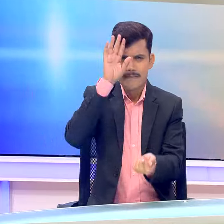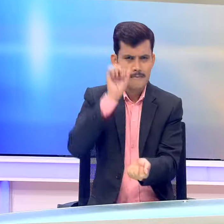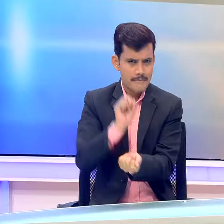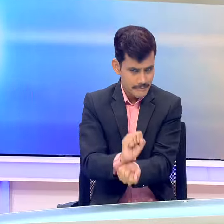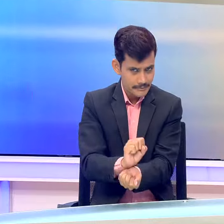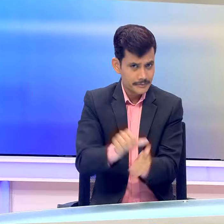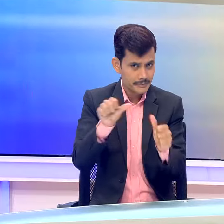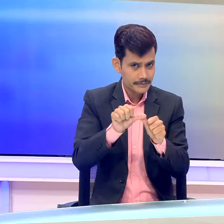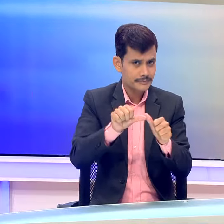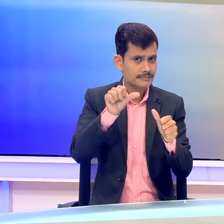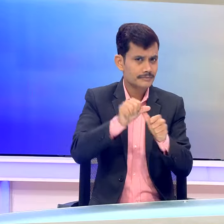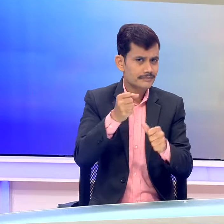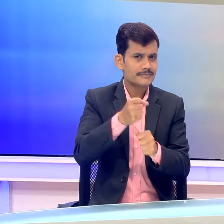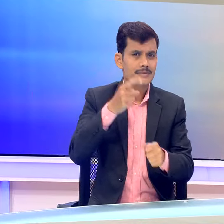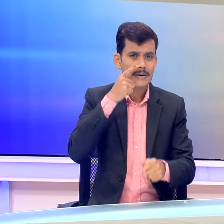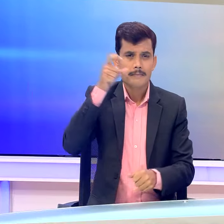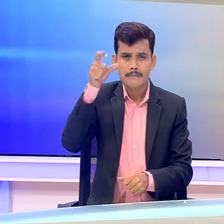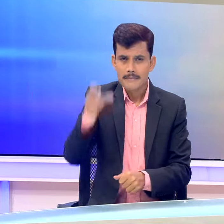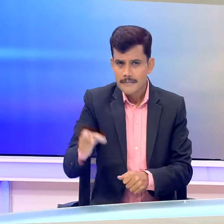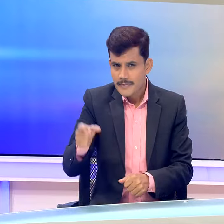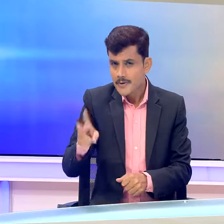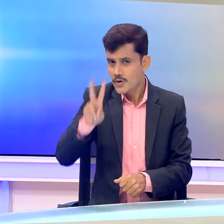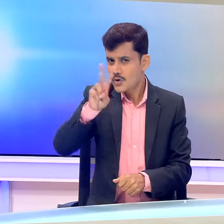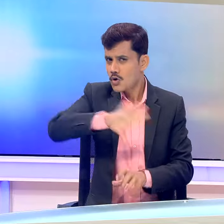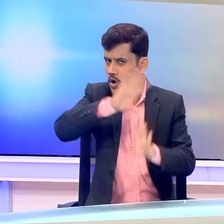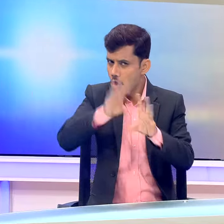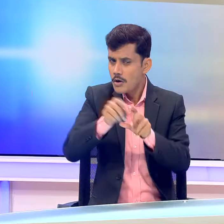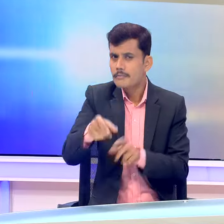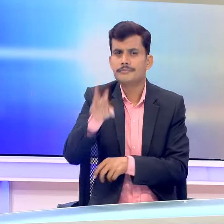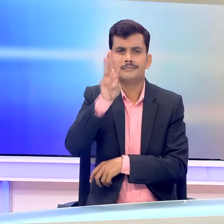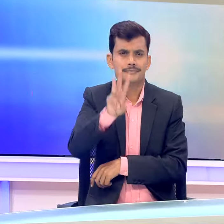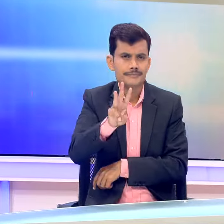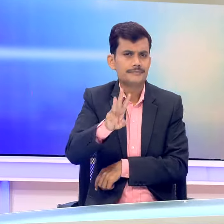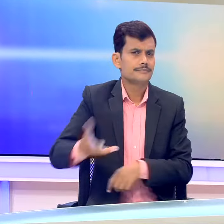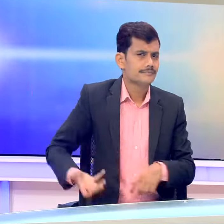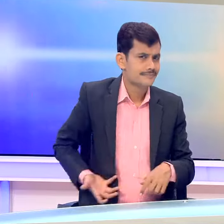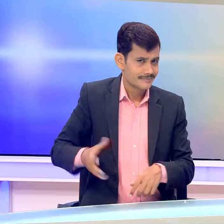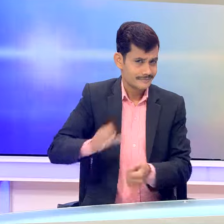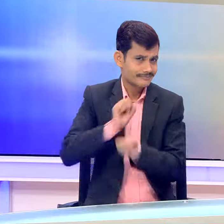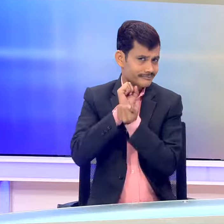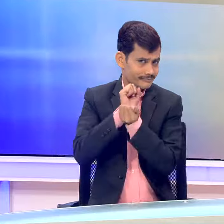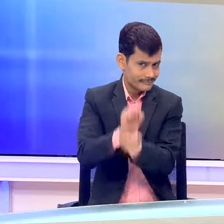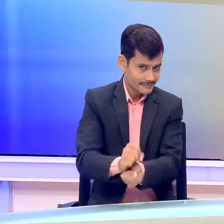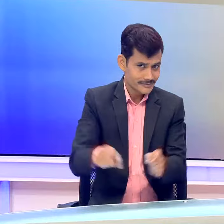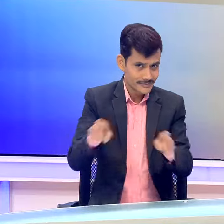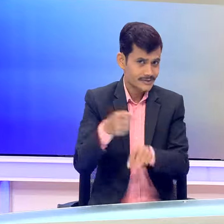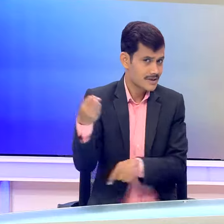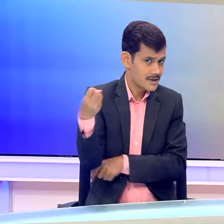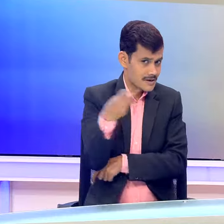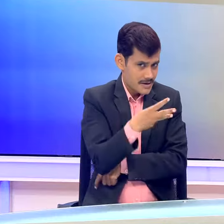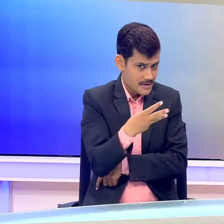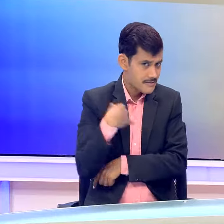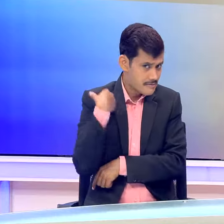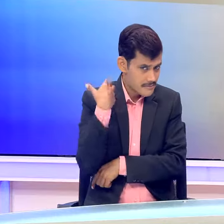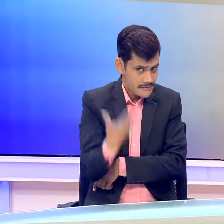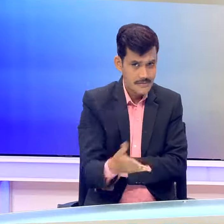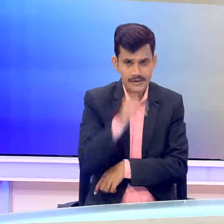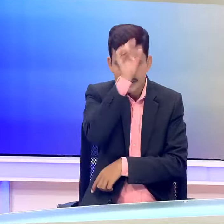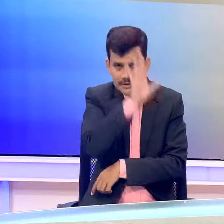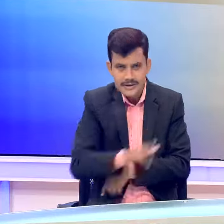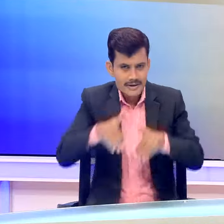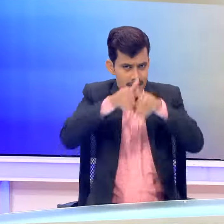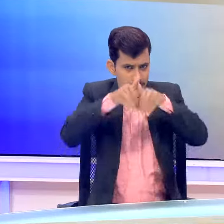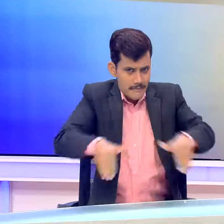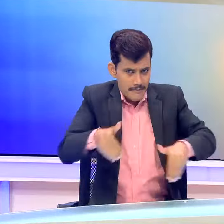रेलवे स्टेशन से एक महिला सहीद दो रोहिंग्याओं को गिरफतार किया था पिछले तीन महिनों में अवेद रूप से भारतियक शेतर